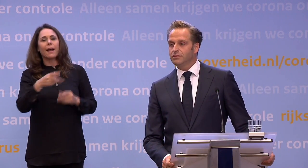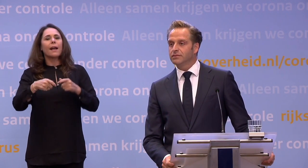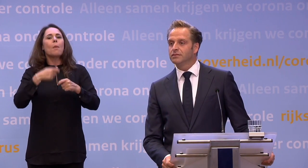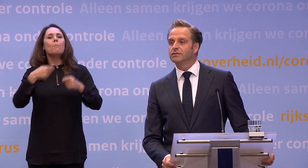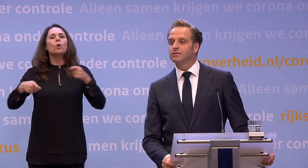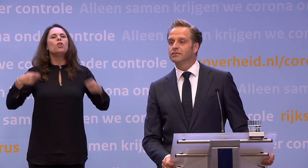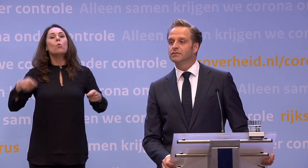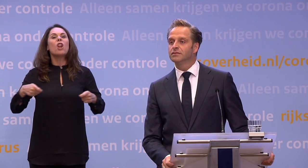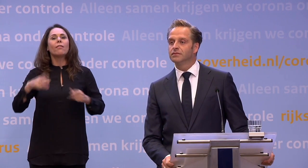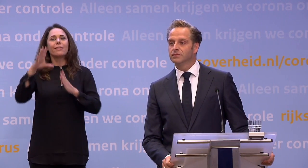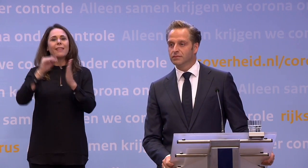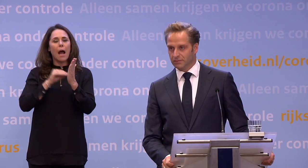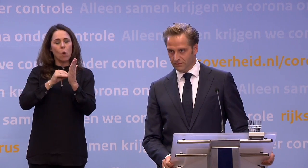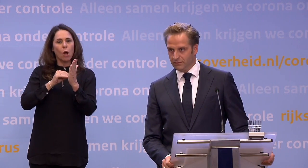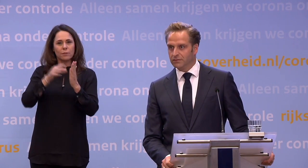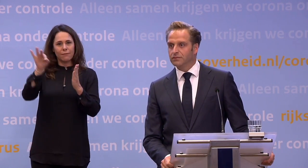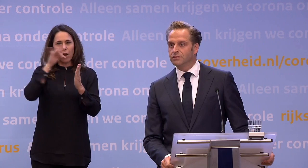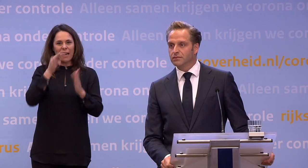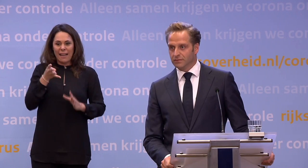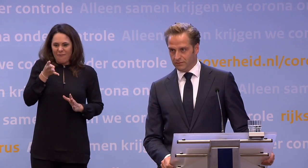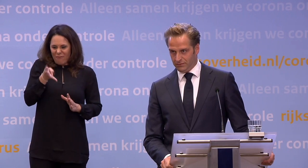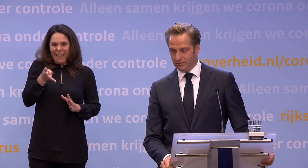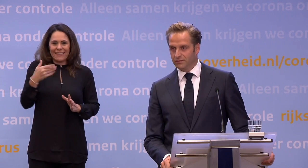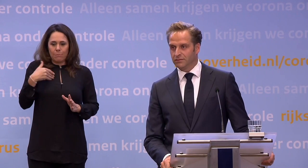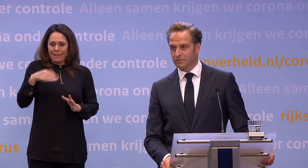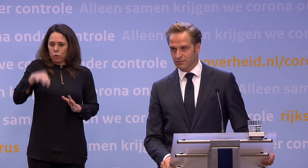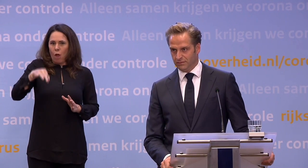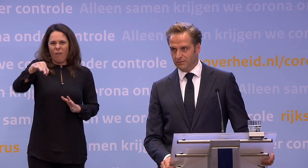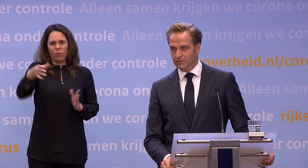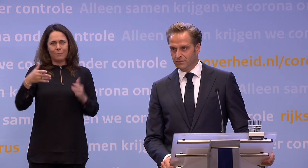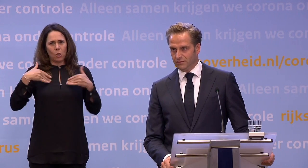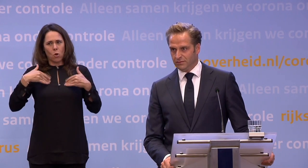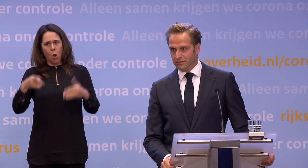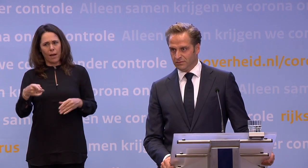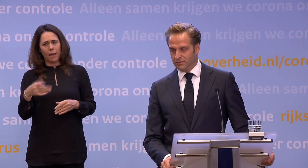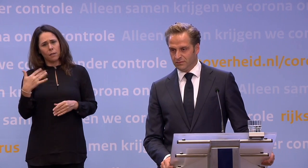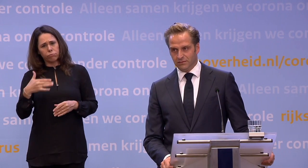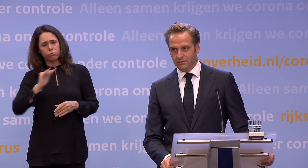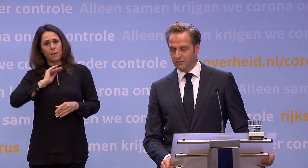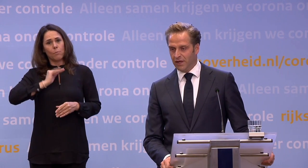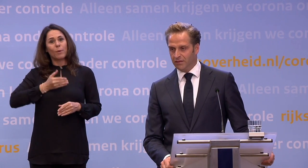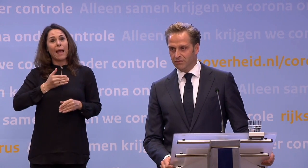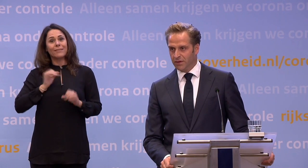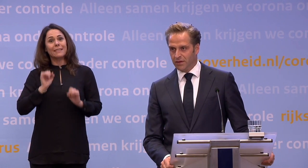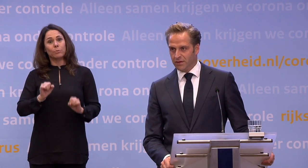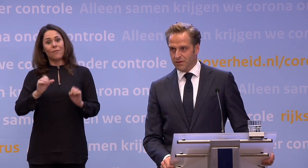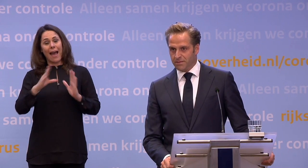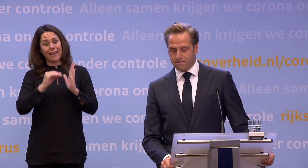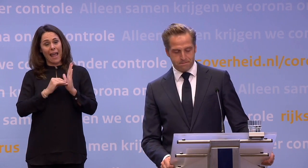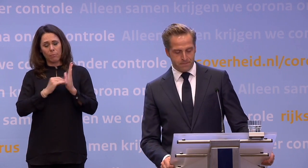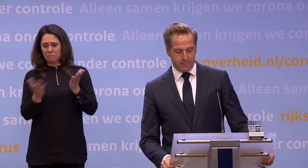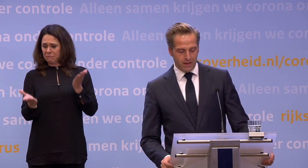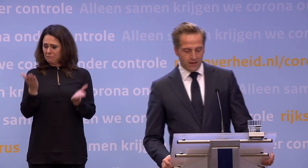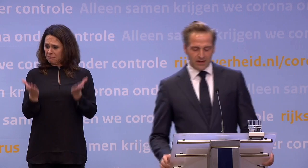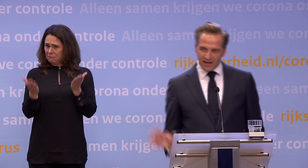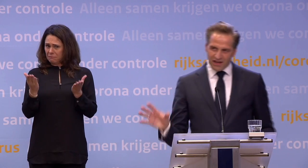downloads... ...veertien gevallen mee zijn opgespoord... ...terwijl er best wel een aantal grote privacybezwaren aan zo'n app kleven... ...is het middel dan